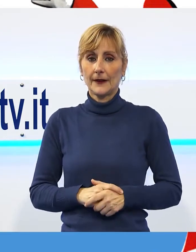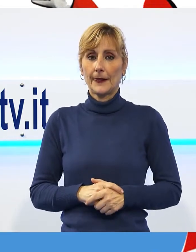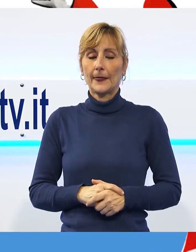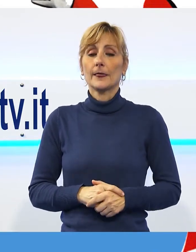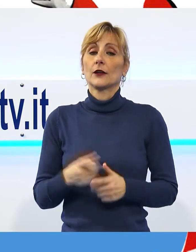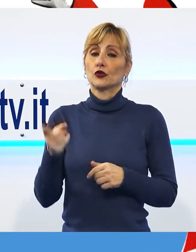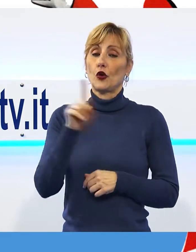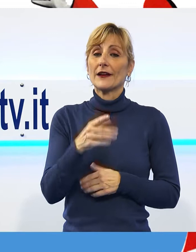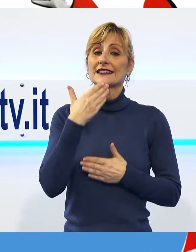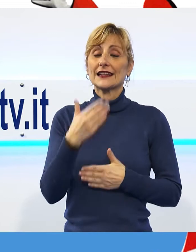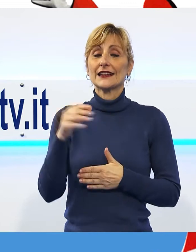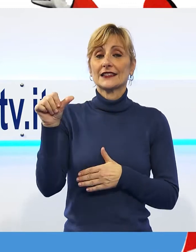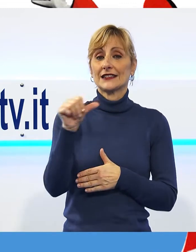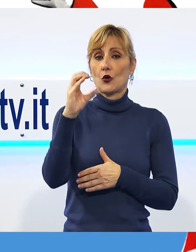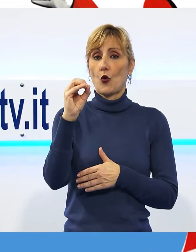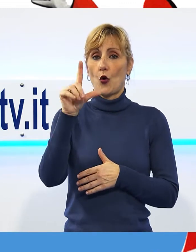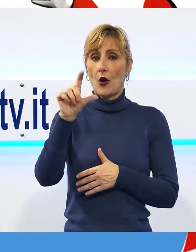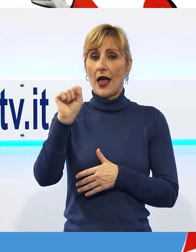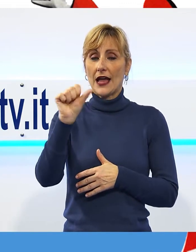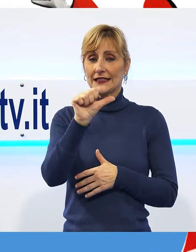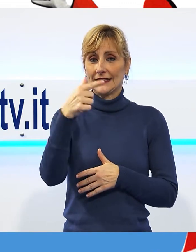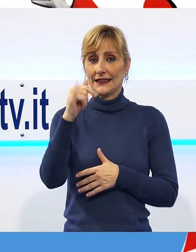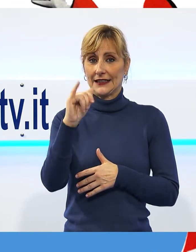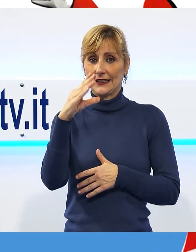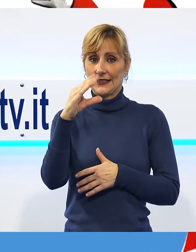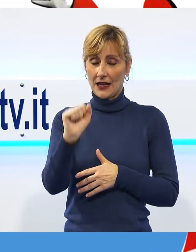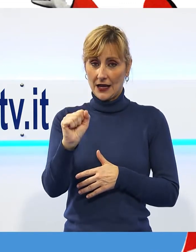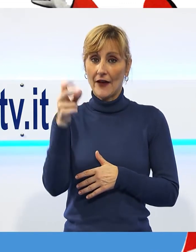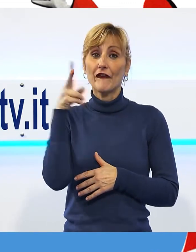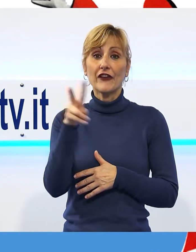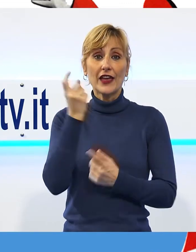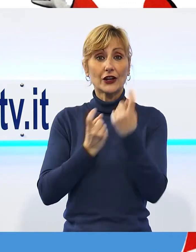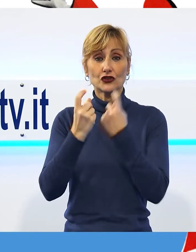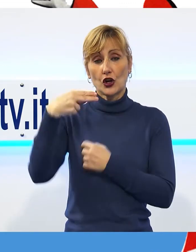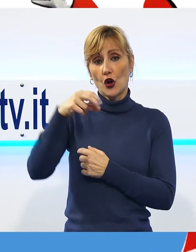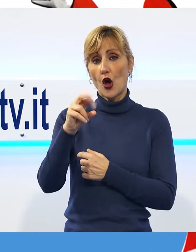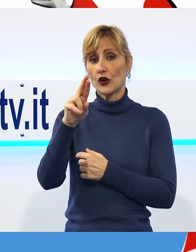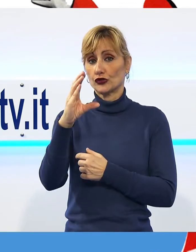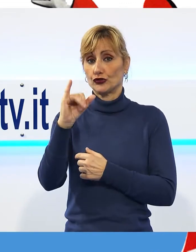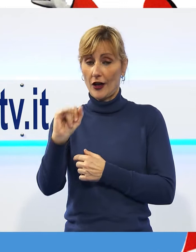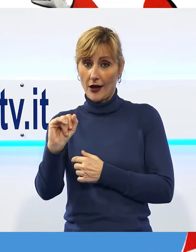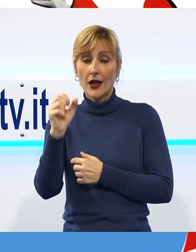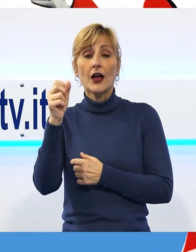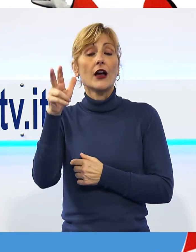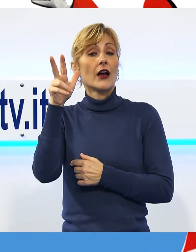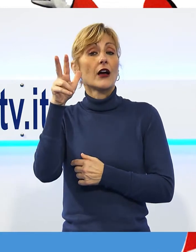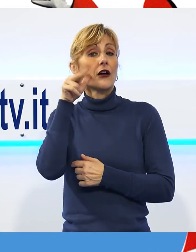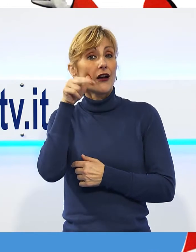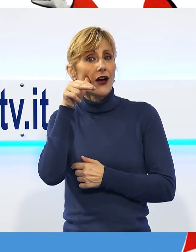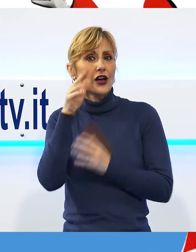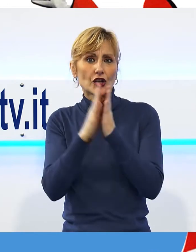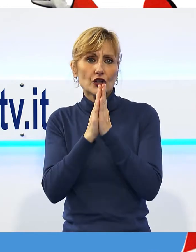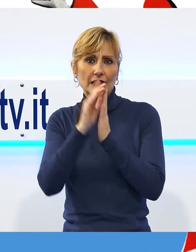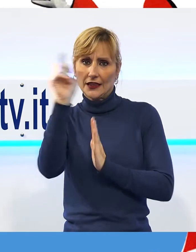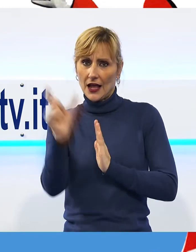Domani è Santa Scolastica, vergine da Norcia, è stata una religiosa italiana, patrona dell